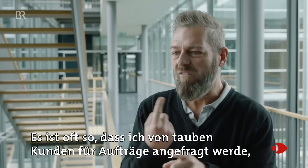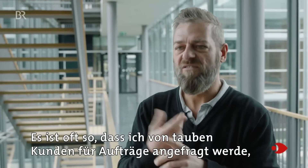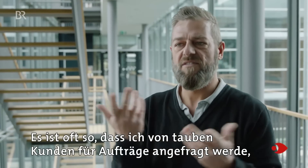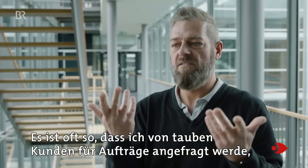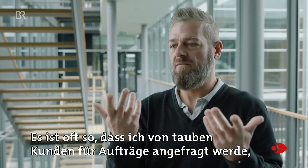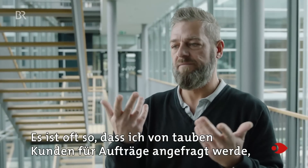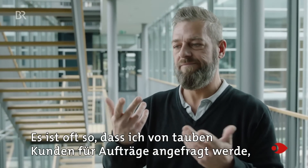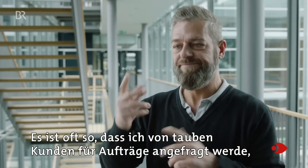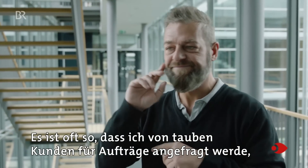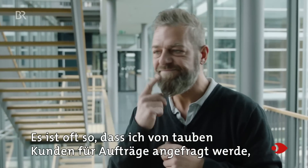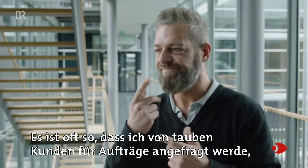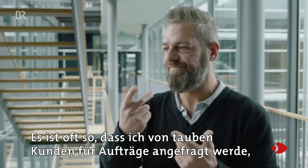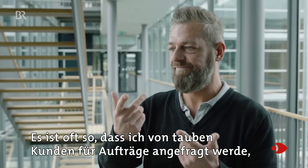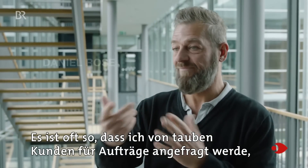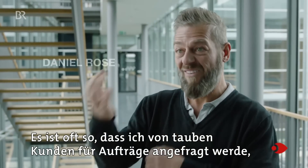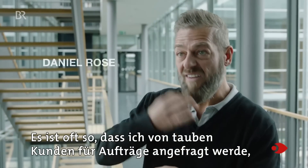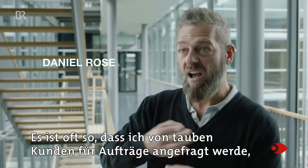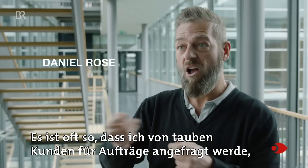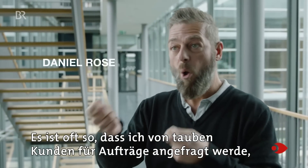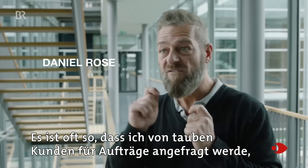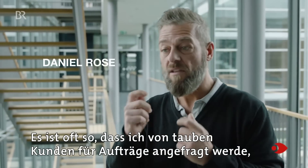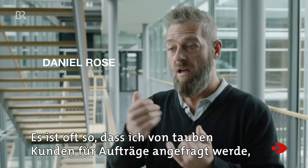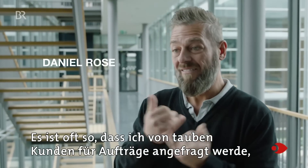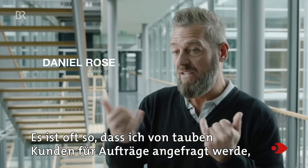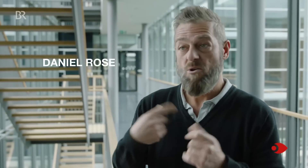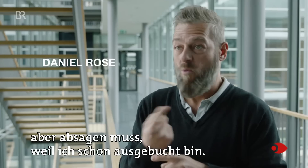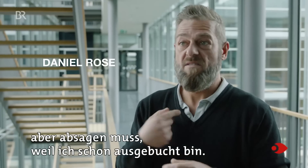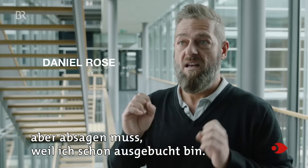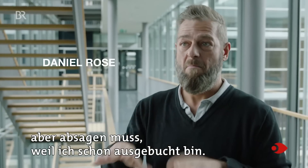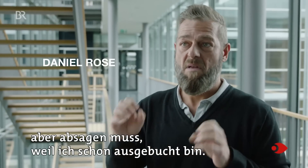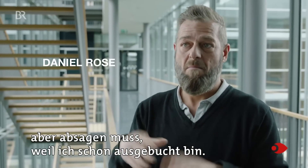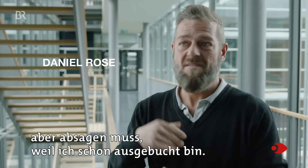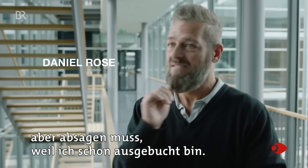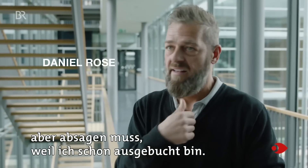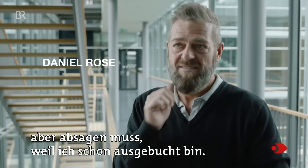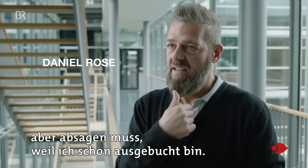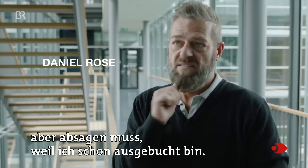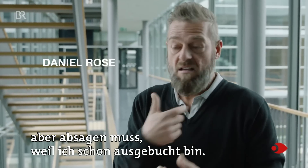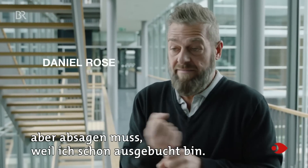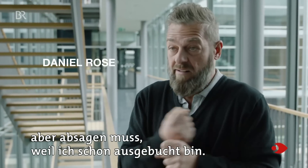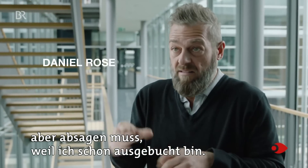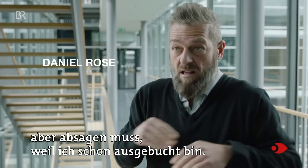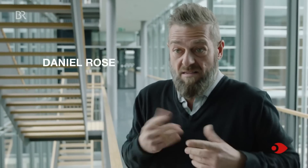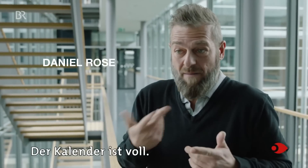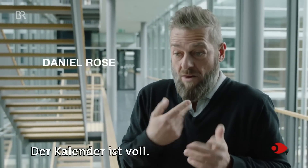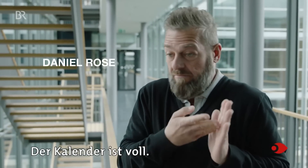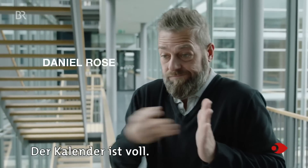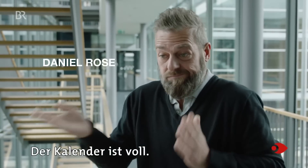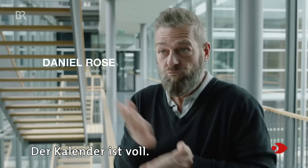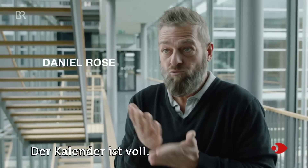Es ist oft so, dass ich von tauben Kunden für Aufträge angefragt werde, aber absagen muss, weil ich schon ausgebucht bin. Der Kalender ist voll.